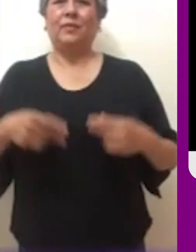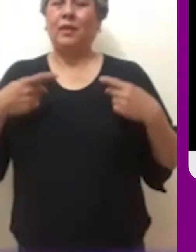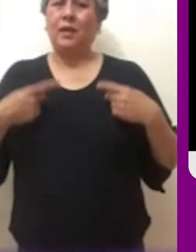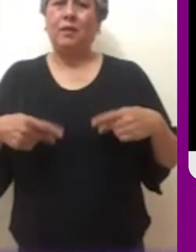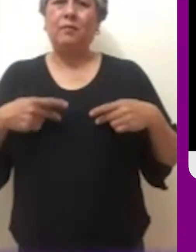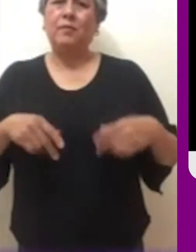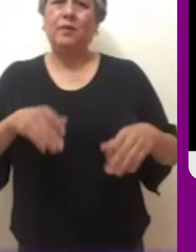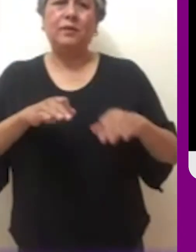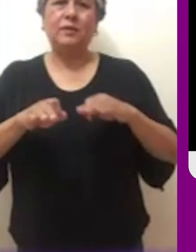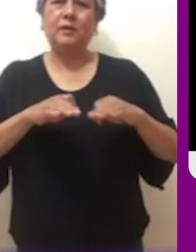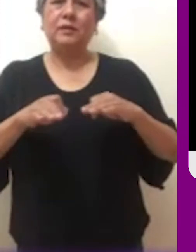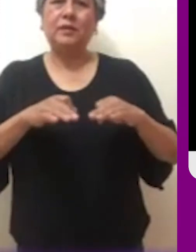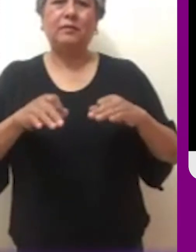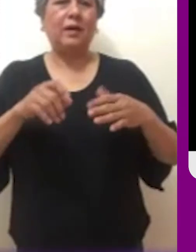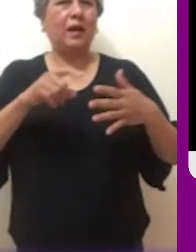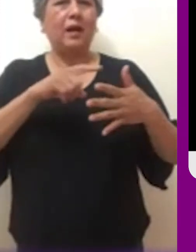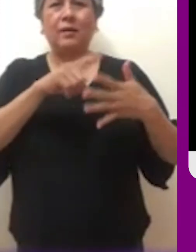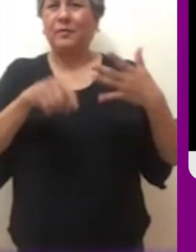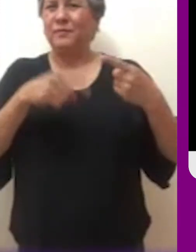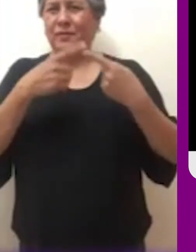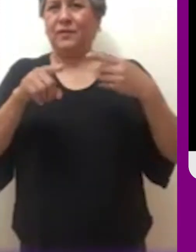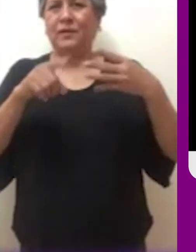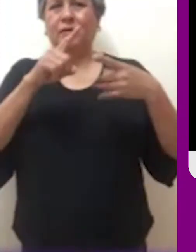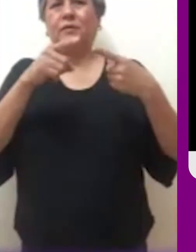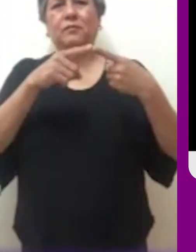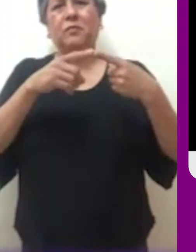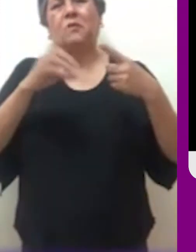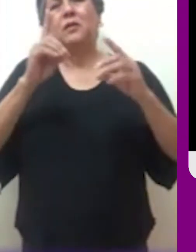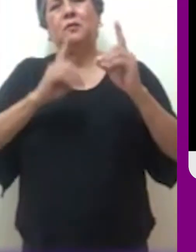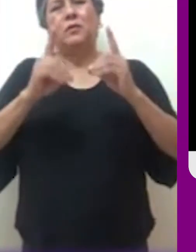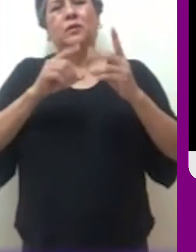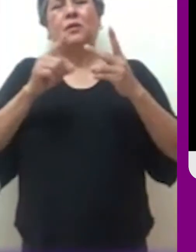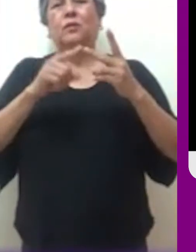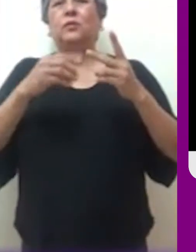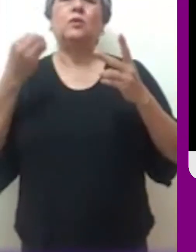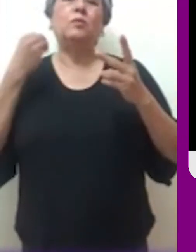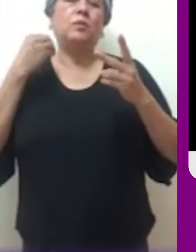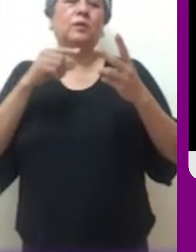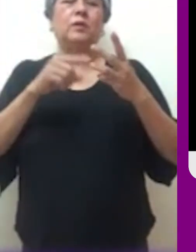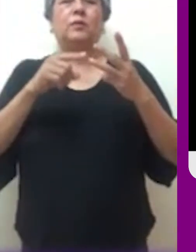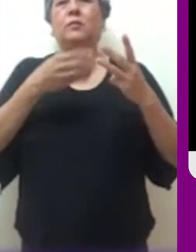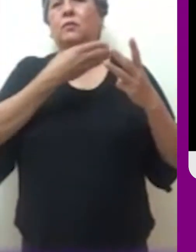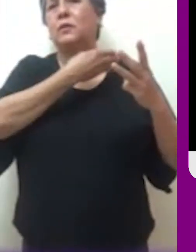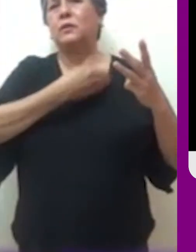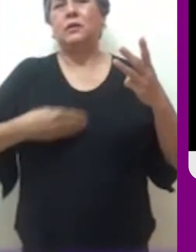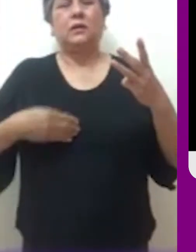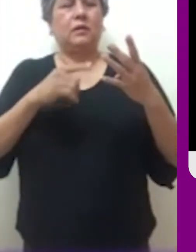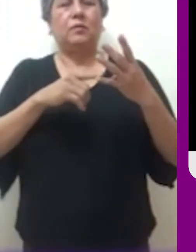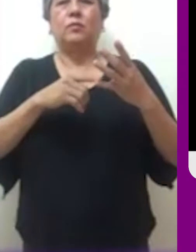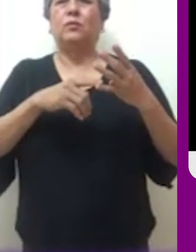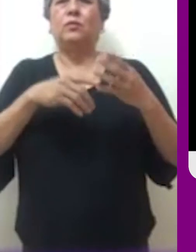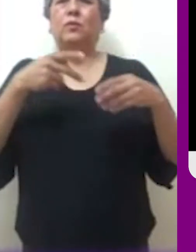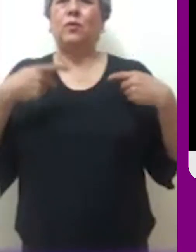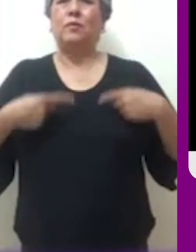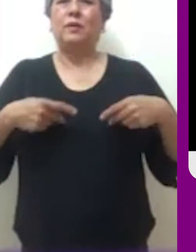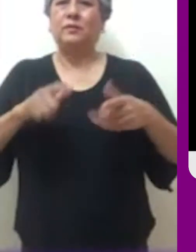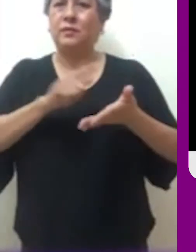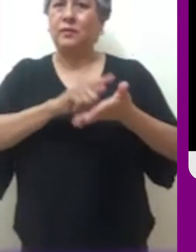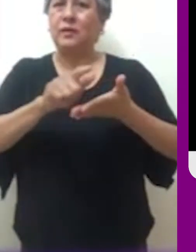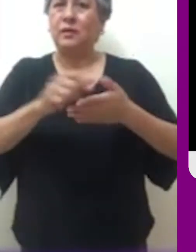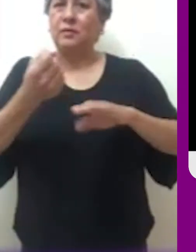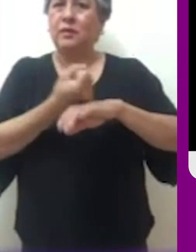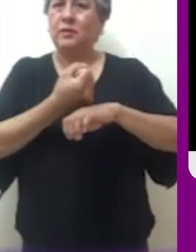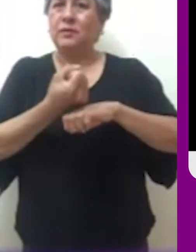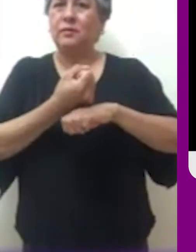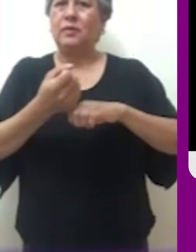servidores públicos, comerciantes, deportistas, sus posesiones y riquezas, Para después hacer comparaciones con los